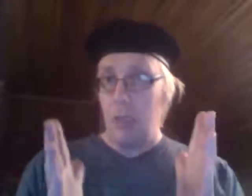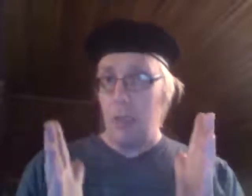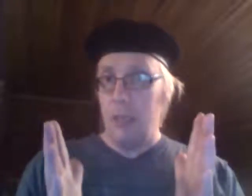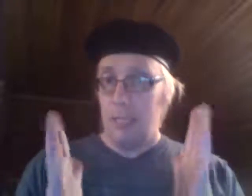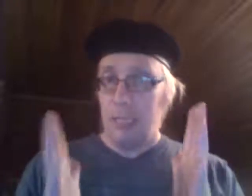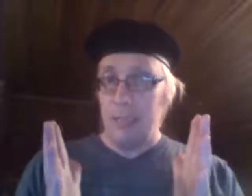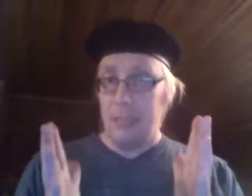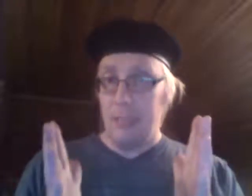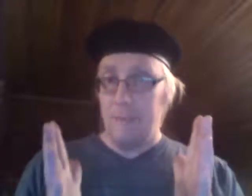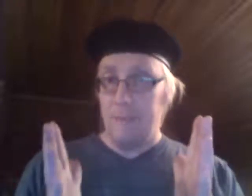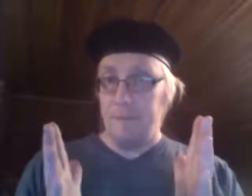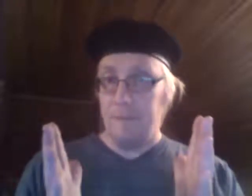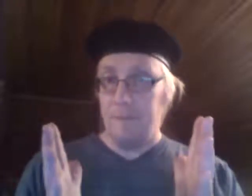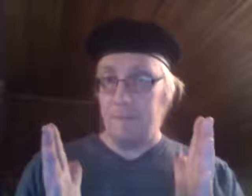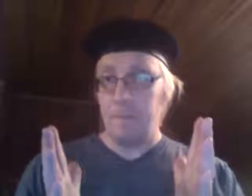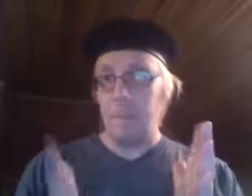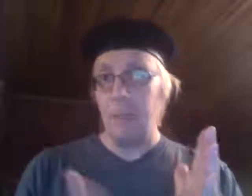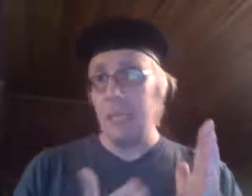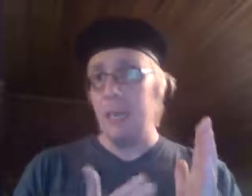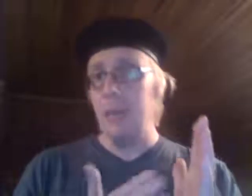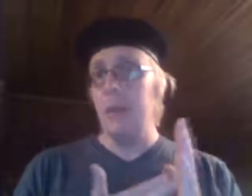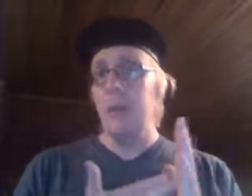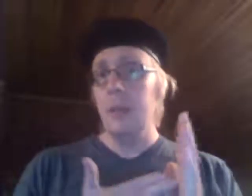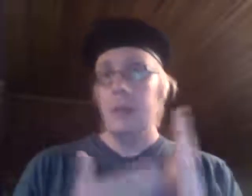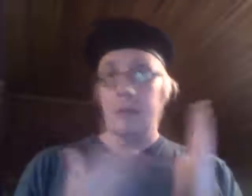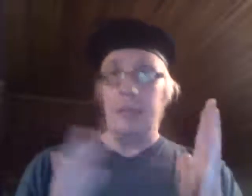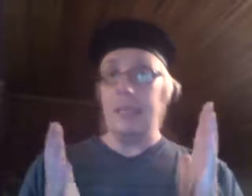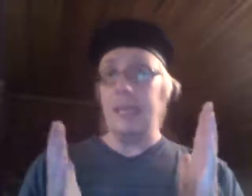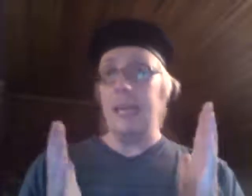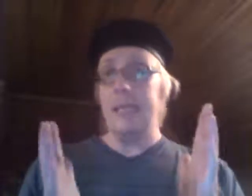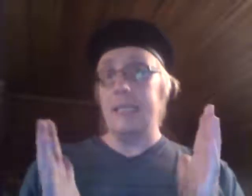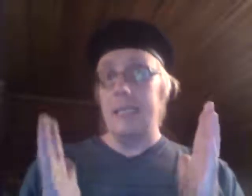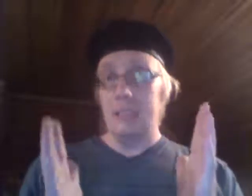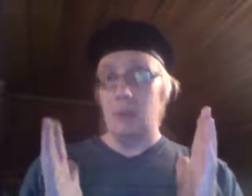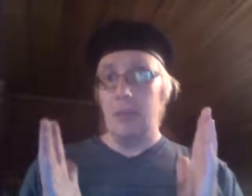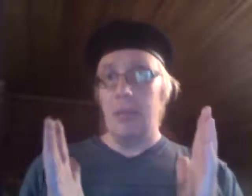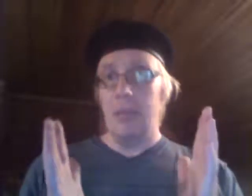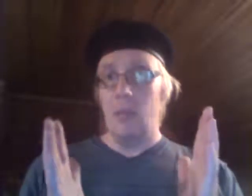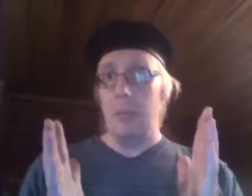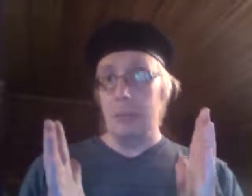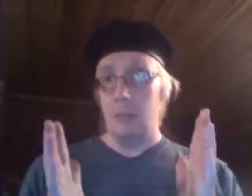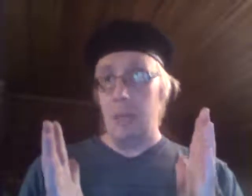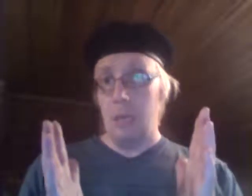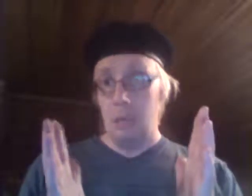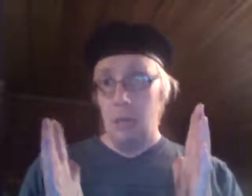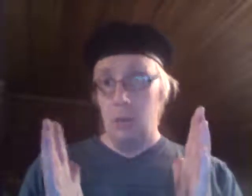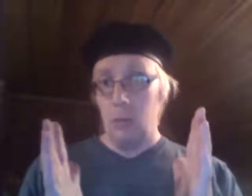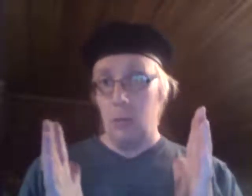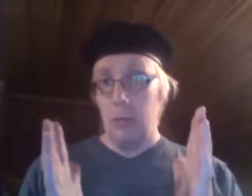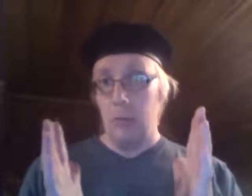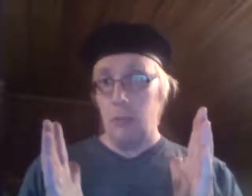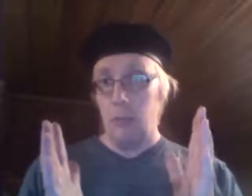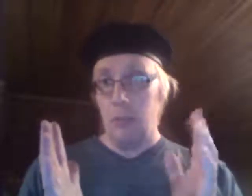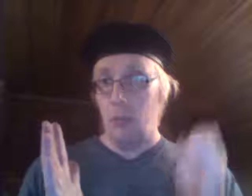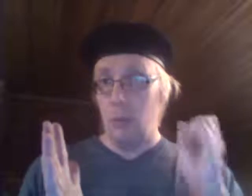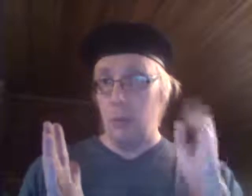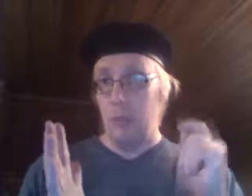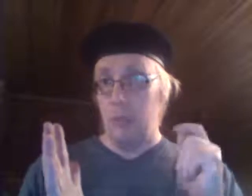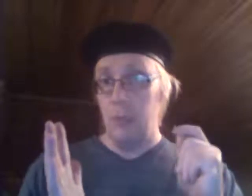testataan. Sehän on, että esittää itsensä, että se suojelee ympäristöä ja halu torjuu ilmastonmuutosta, kun Yhdysvallo on